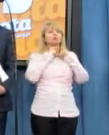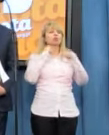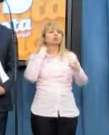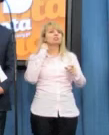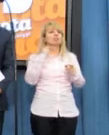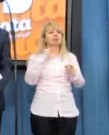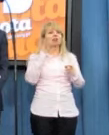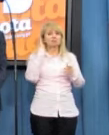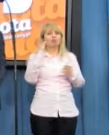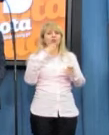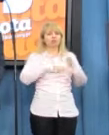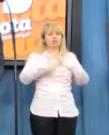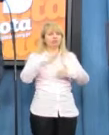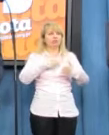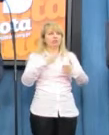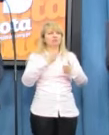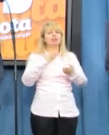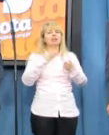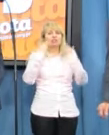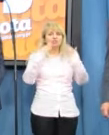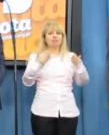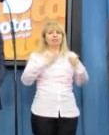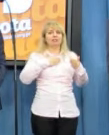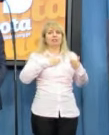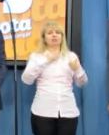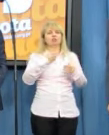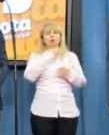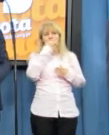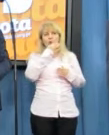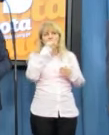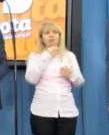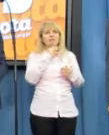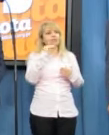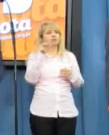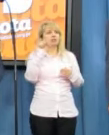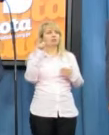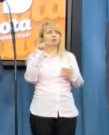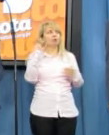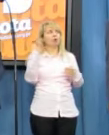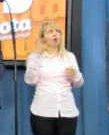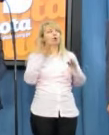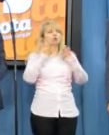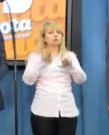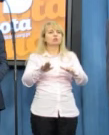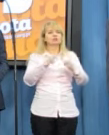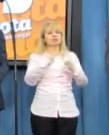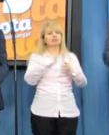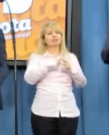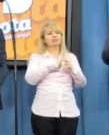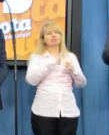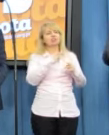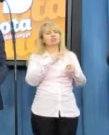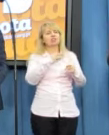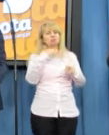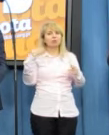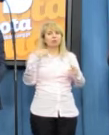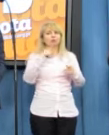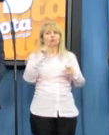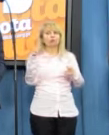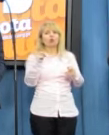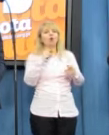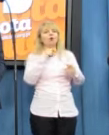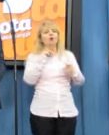zadowoleni, bo dzięki, dzięki naszej poprawce, nie dzięki poprawce Platformy Obywatelskiej zostaje tam dwadzieścia kilka milionów, które